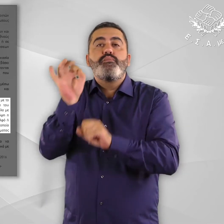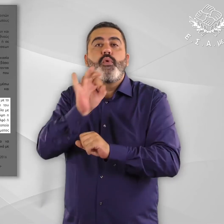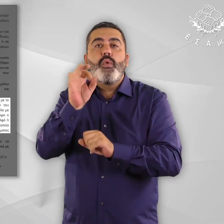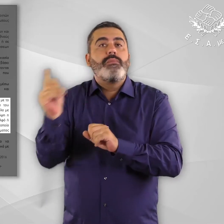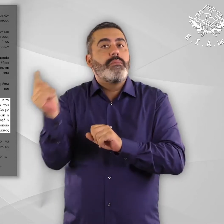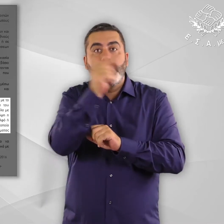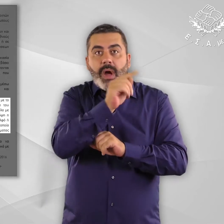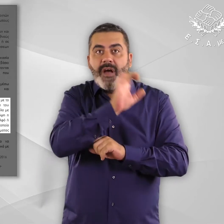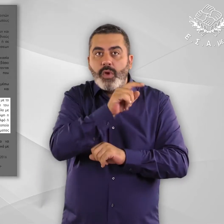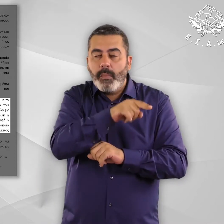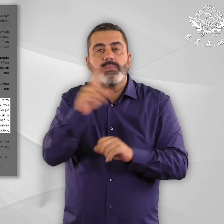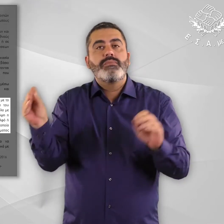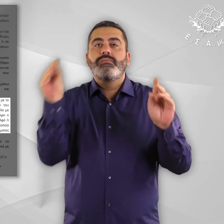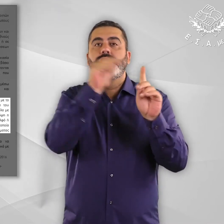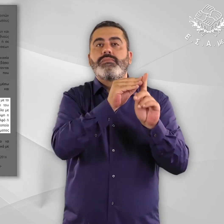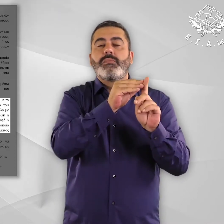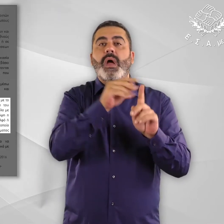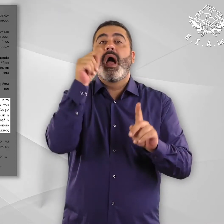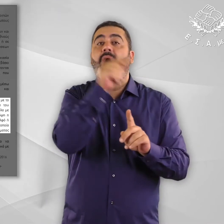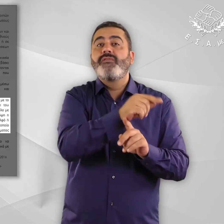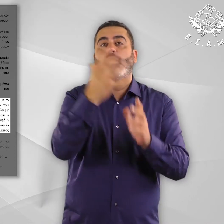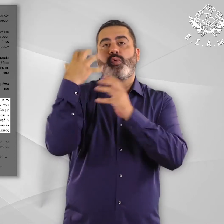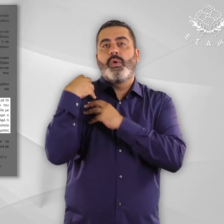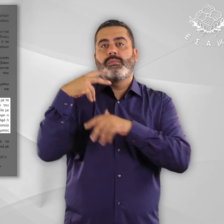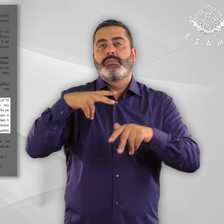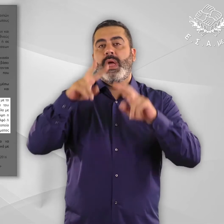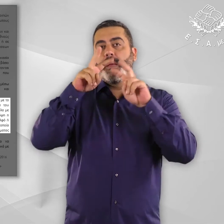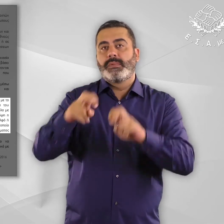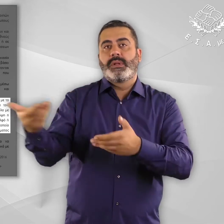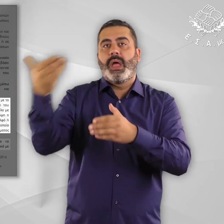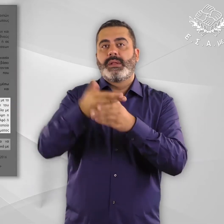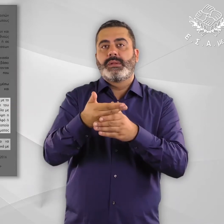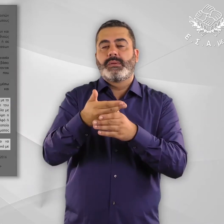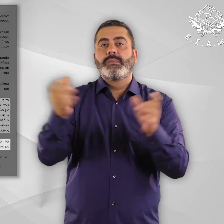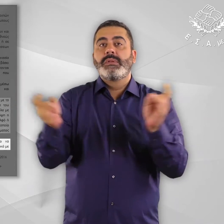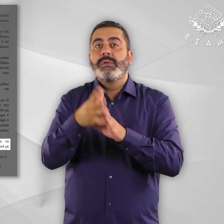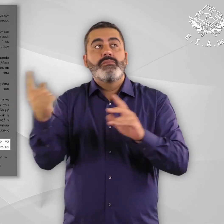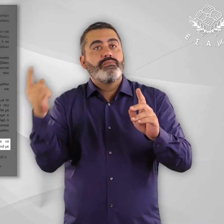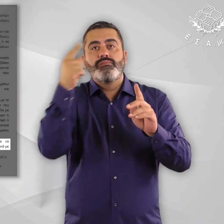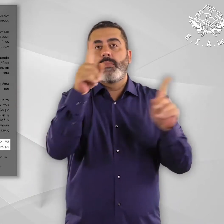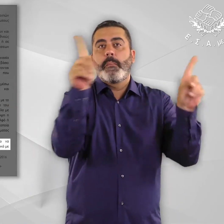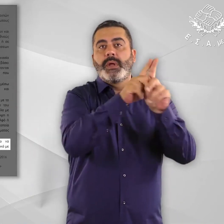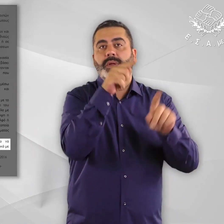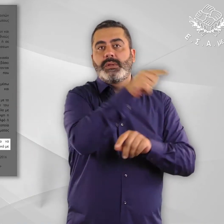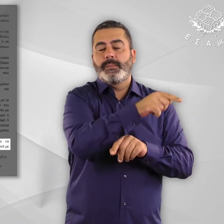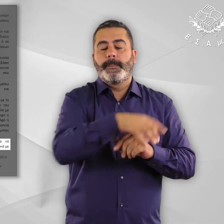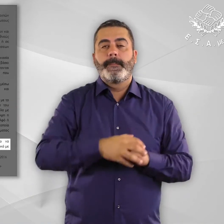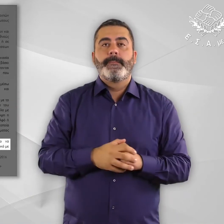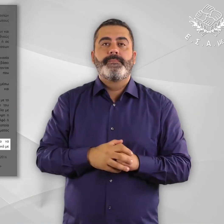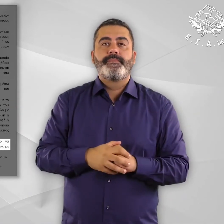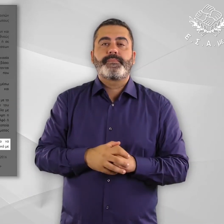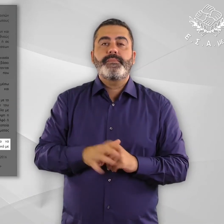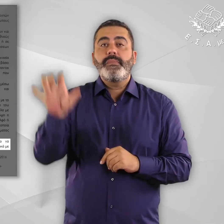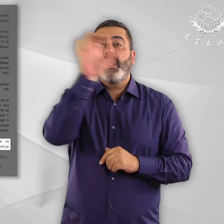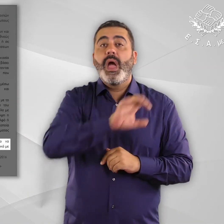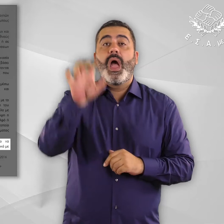μέλη, το οποίο ο κράτος ορίζεται ως υπεύθυνο για την εξέταση του αιτήματος ασύλου. Κουκίδα, η Ευρωπαϊκή Οδηγία